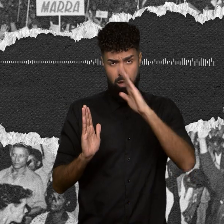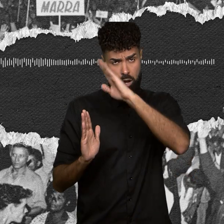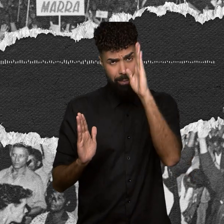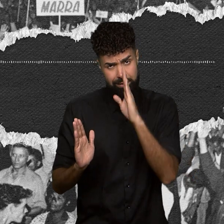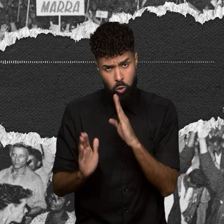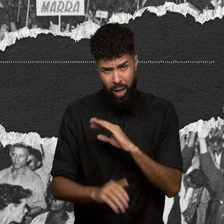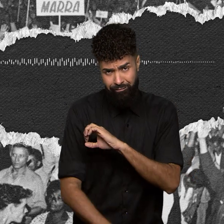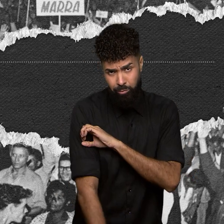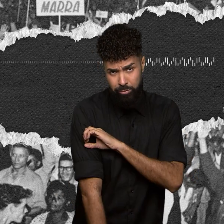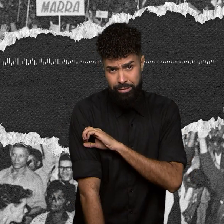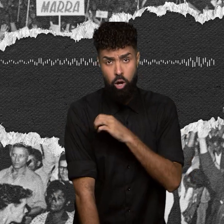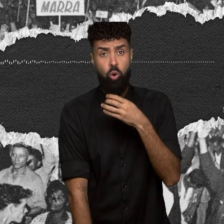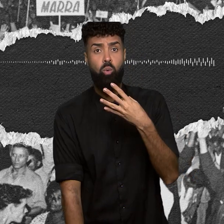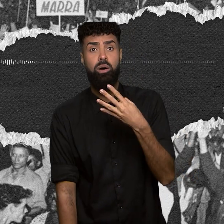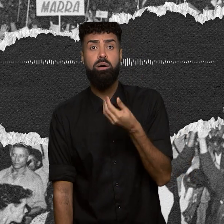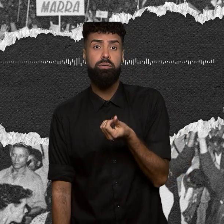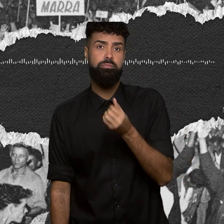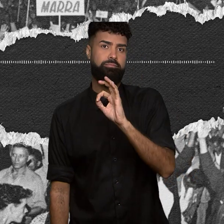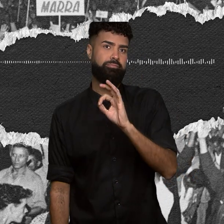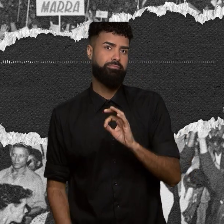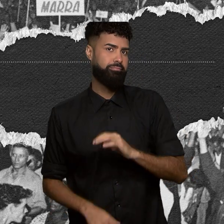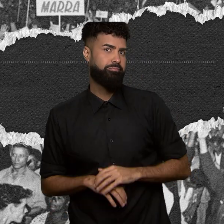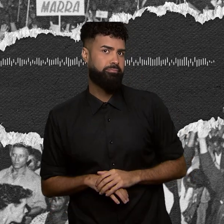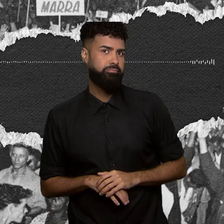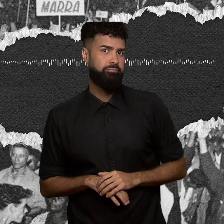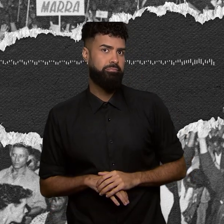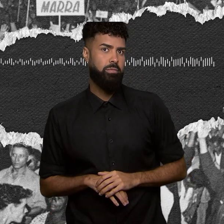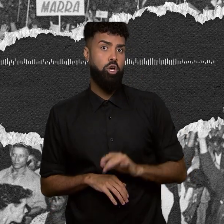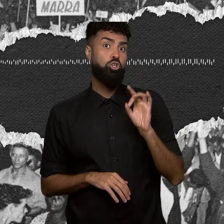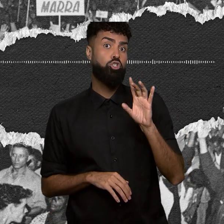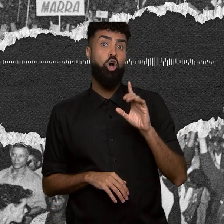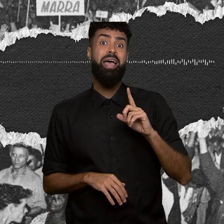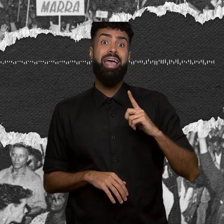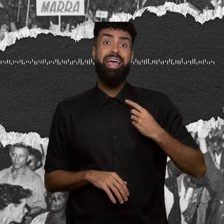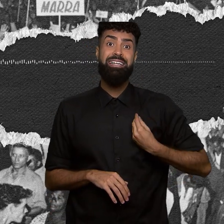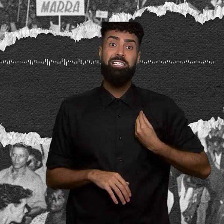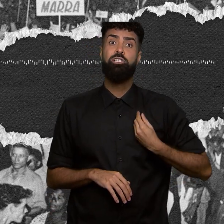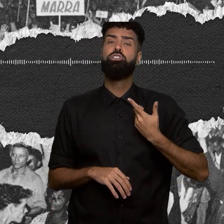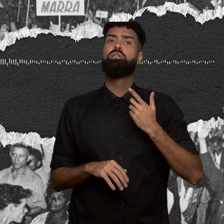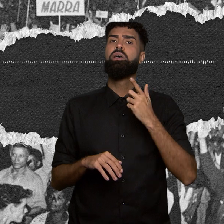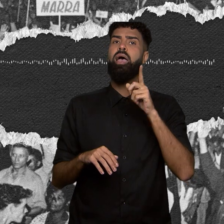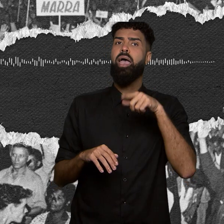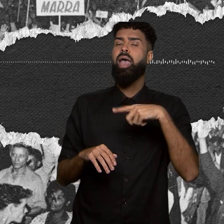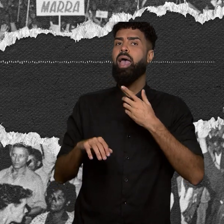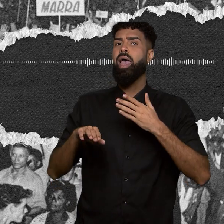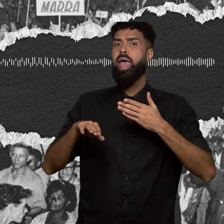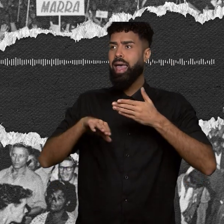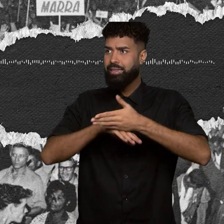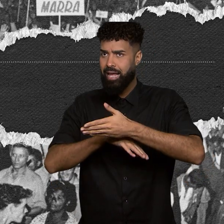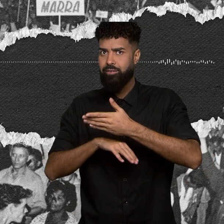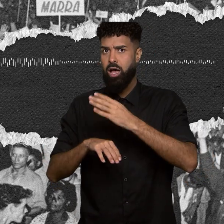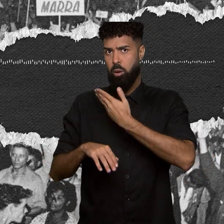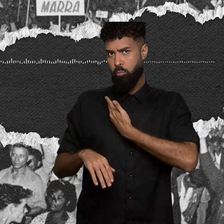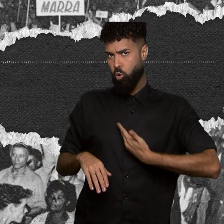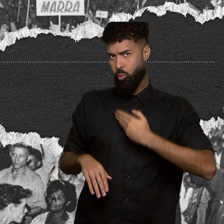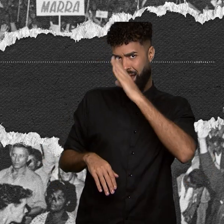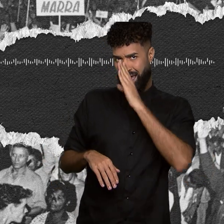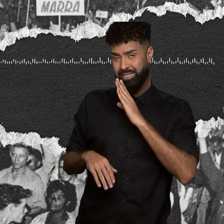Só existia público de graça o primeiro segmento de ensino fundamental, que se chama primário.